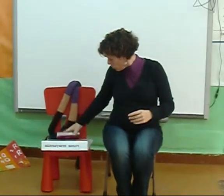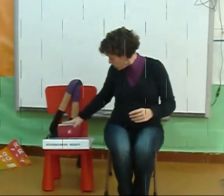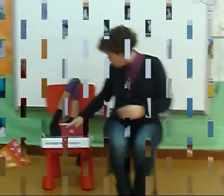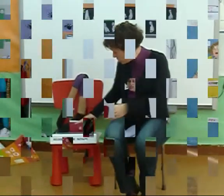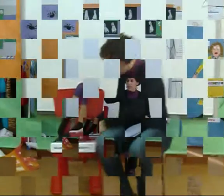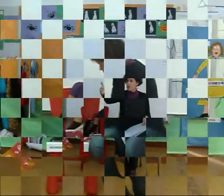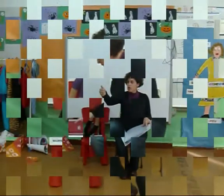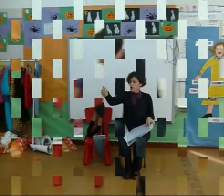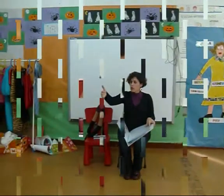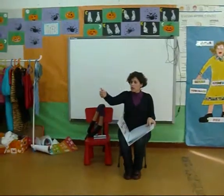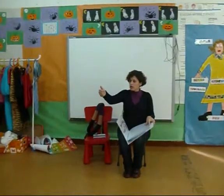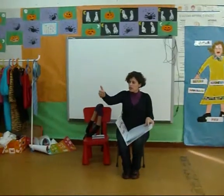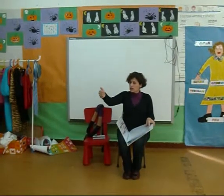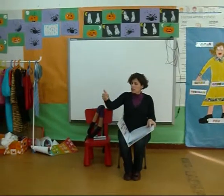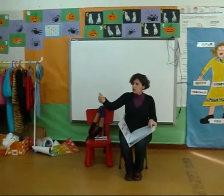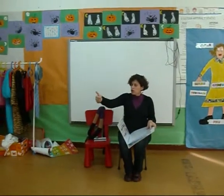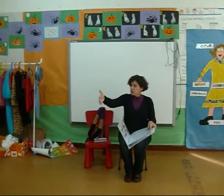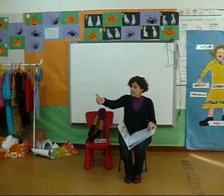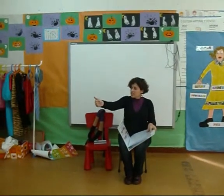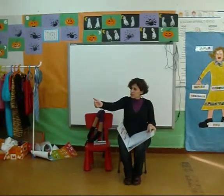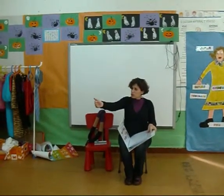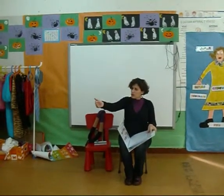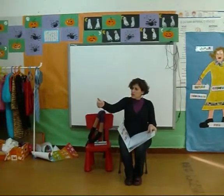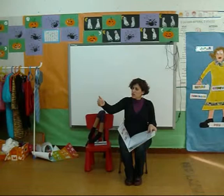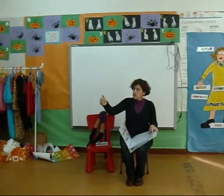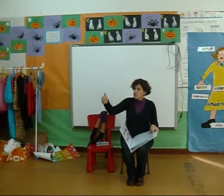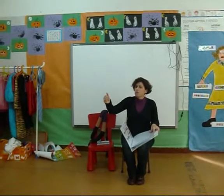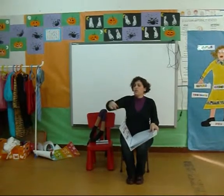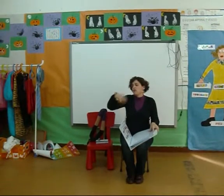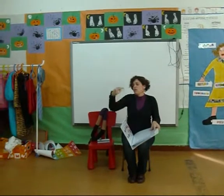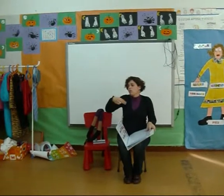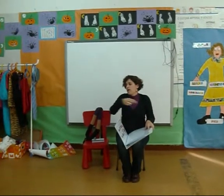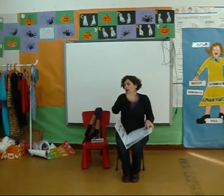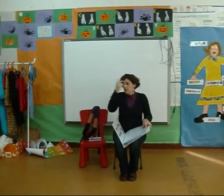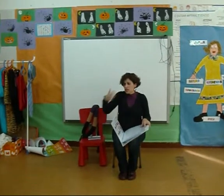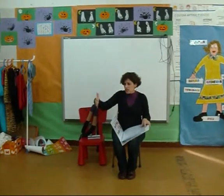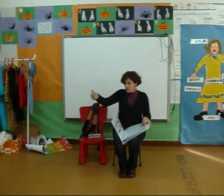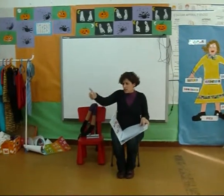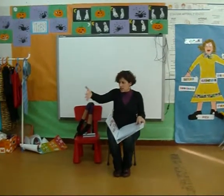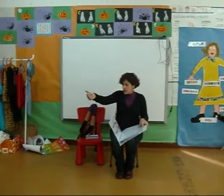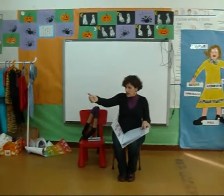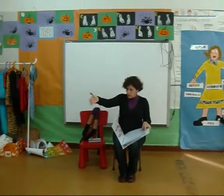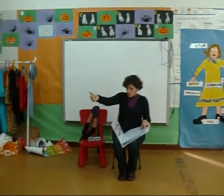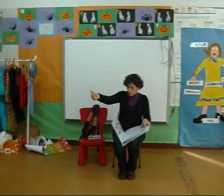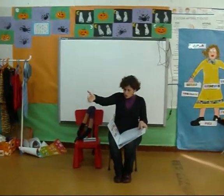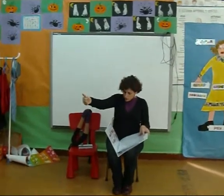así Tenimón Como se os primísimos Sabedes que o limón se llevo A veces o peixe E así Limón